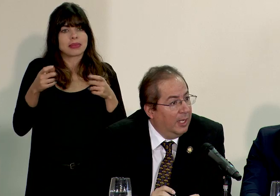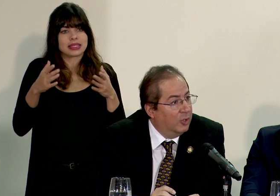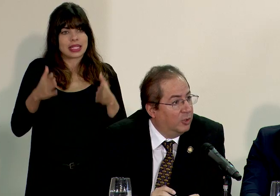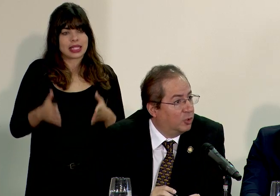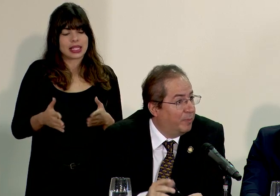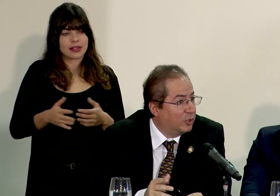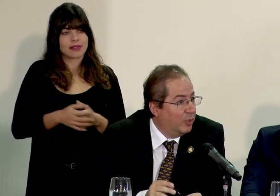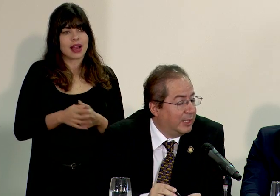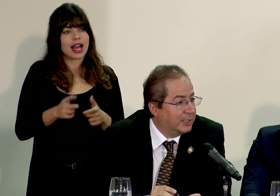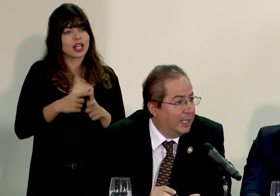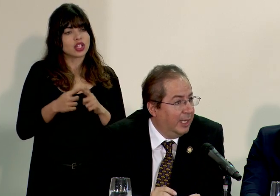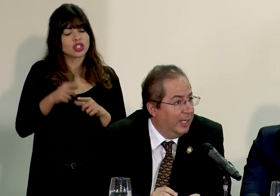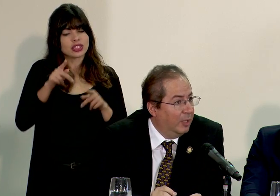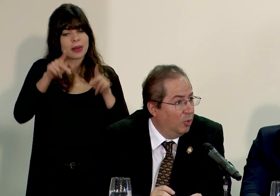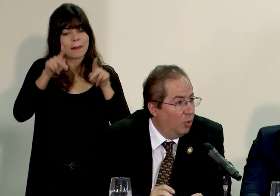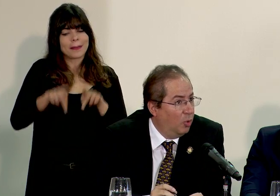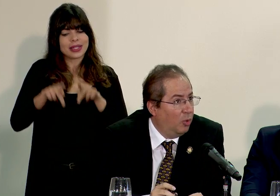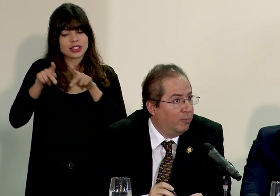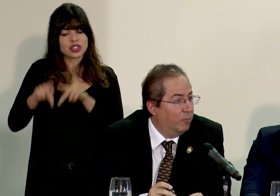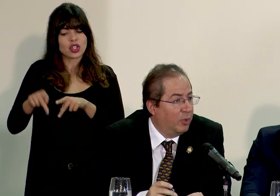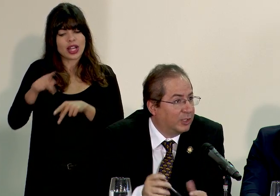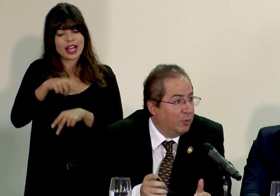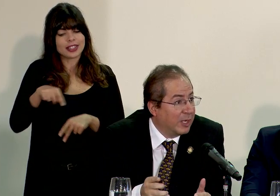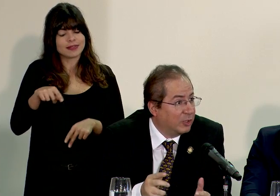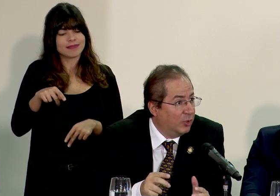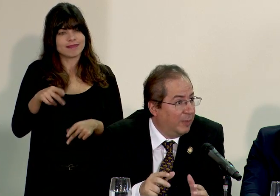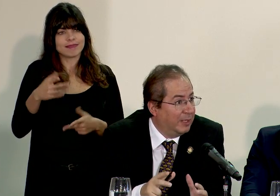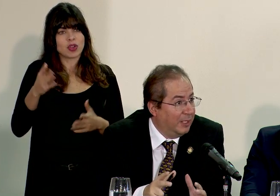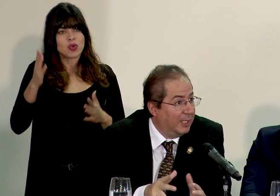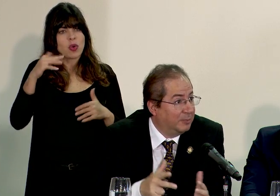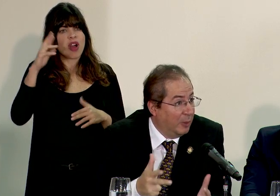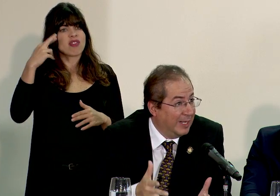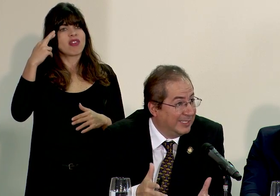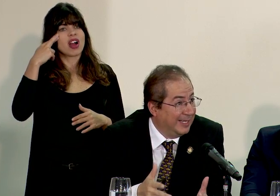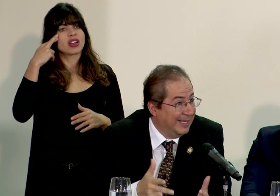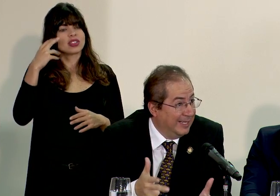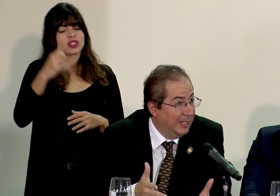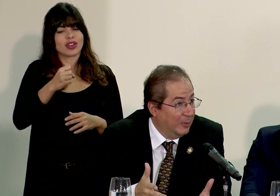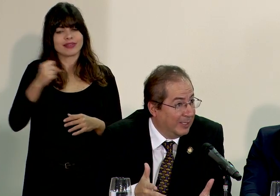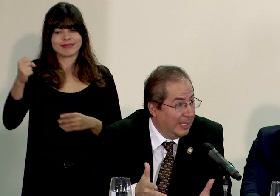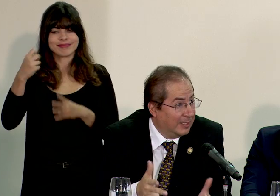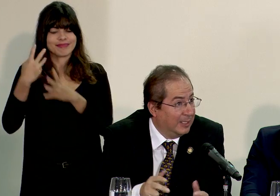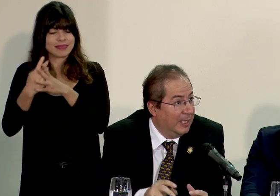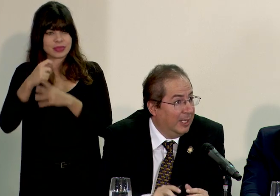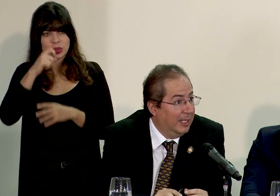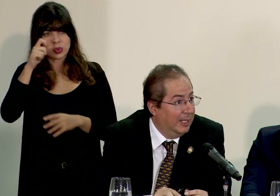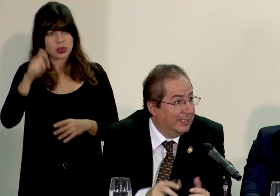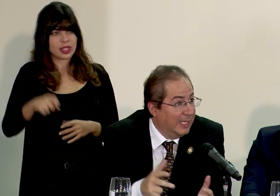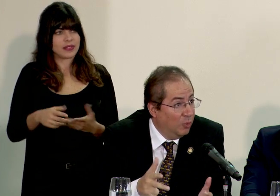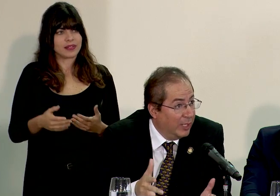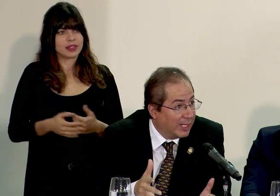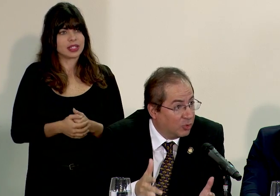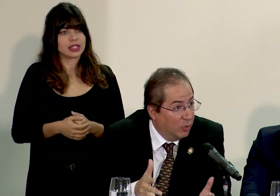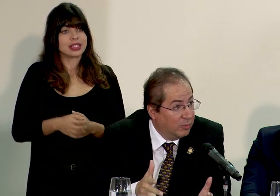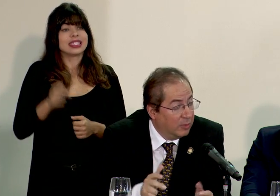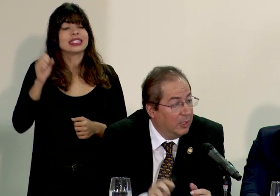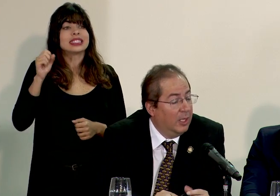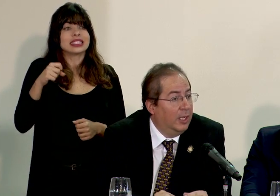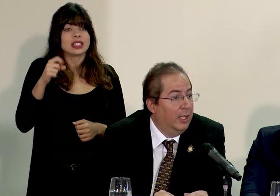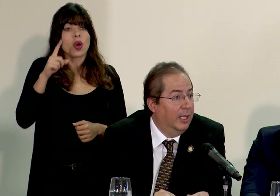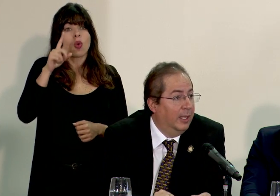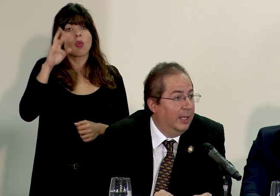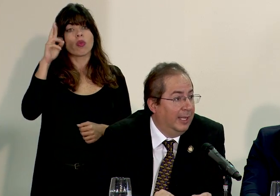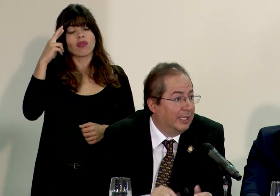entonces son personas por las que no hay razón de mantener las privadas de libertad sin una razón